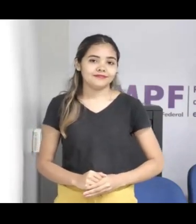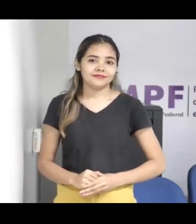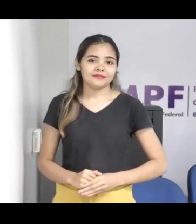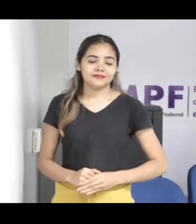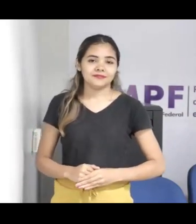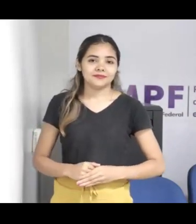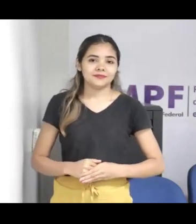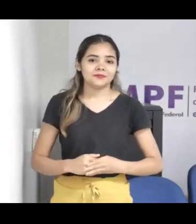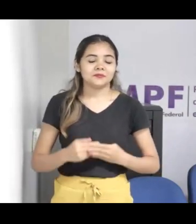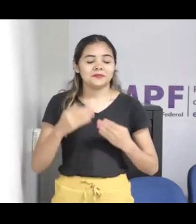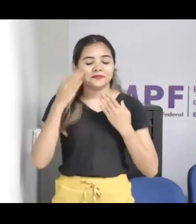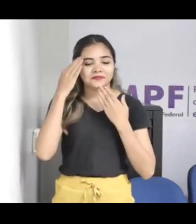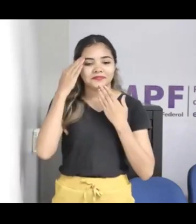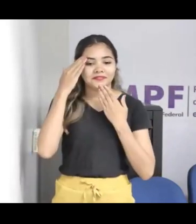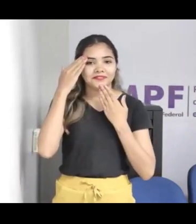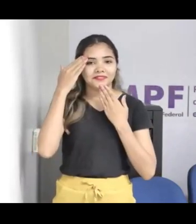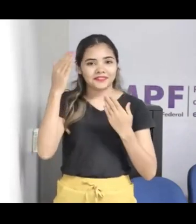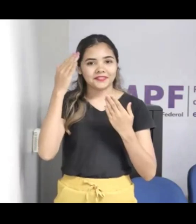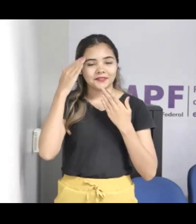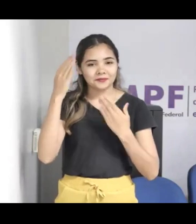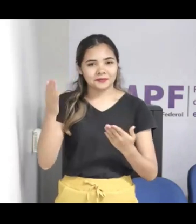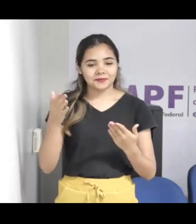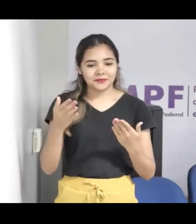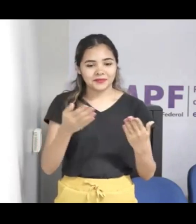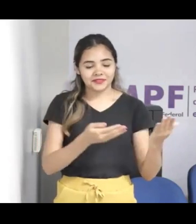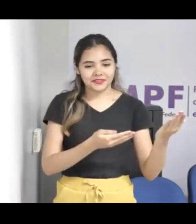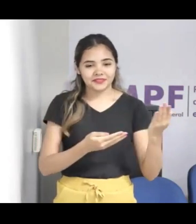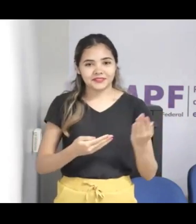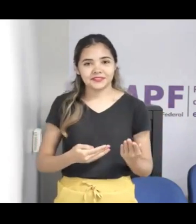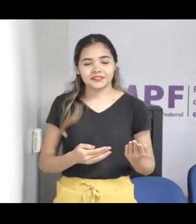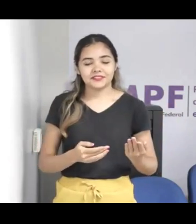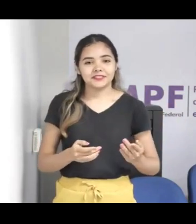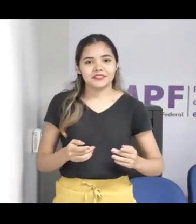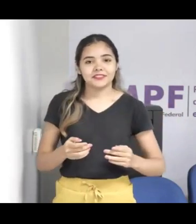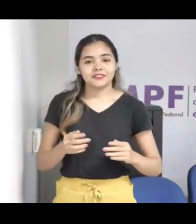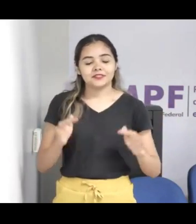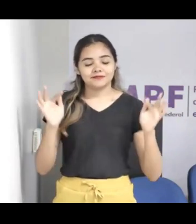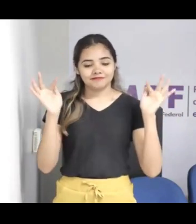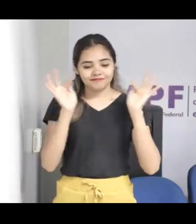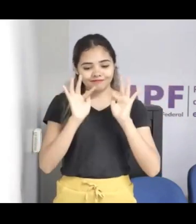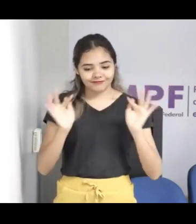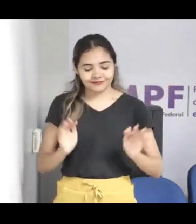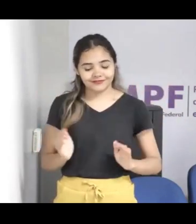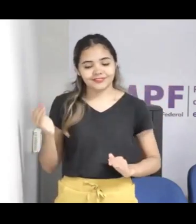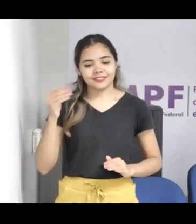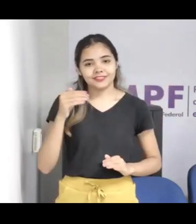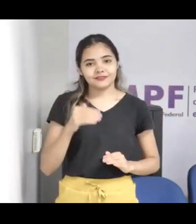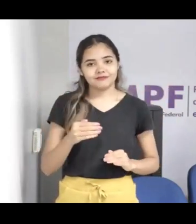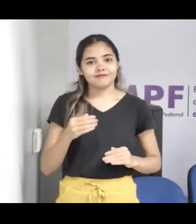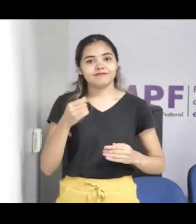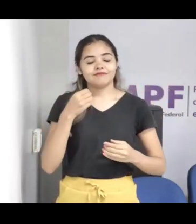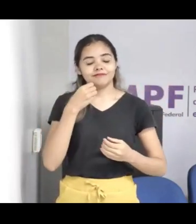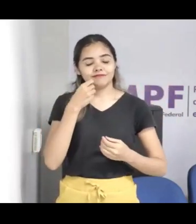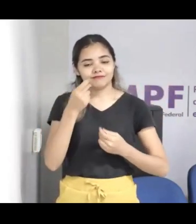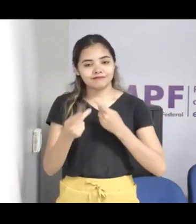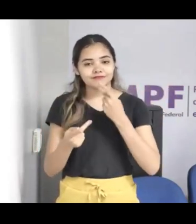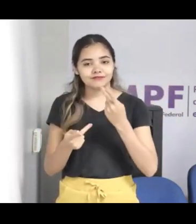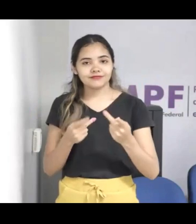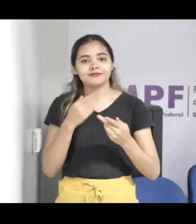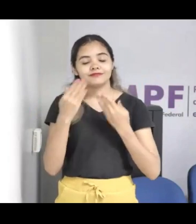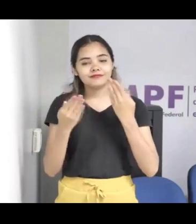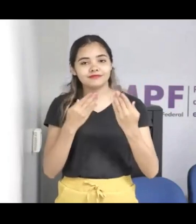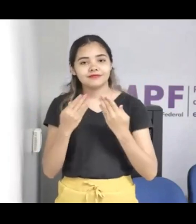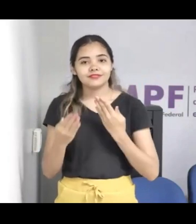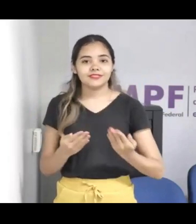Bom, gente, obrigada. Obrigada pelo convite. A gente está super feliz de estar aqui. A gente está super feliz de saber esse empenho do Ministério